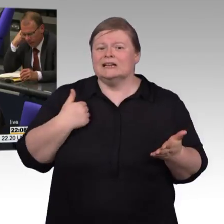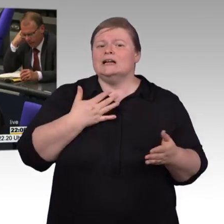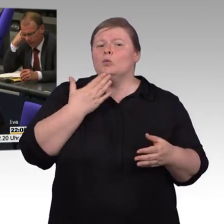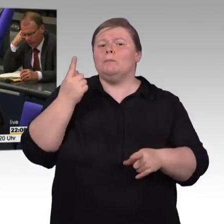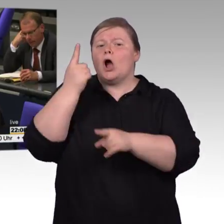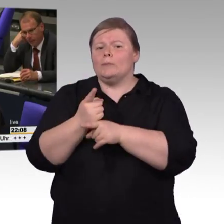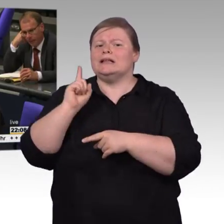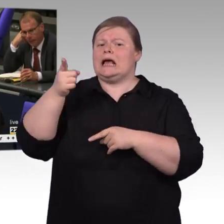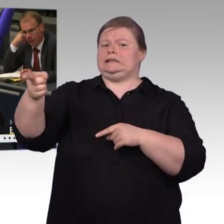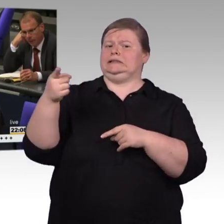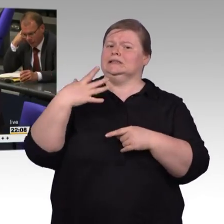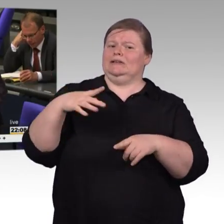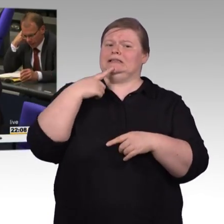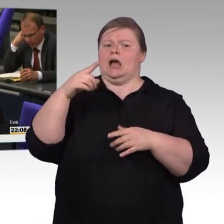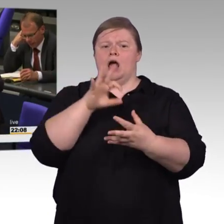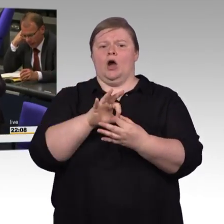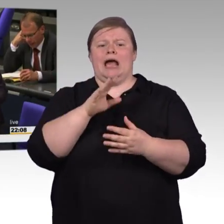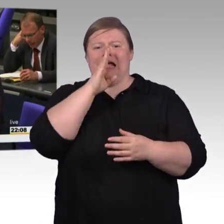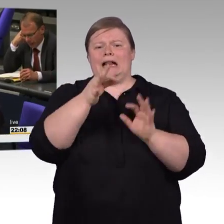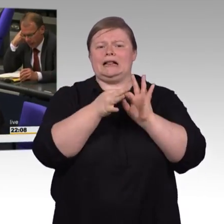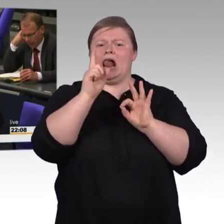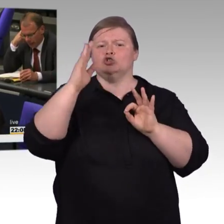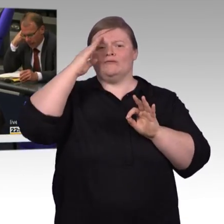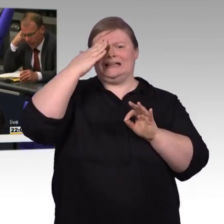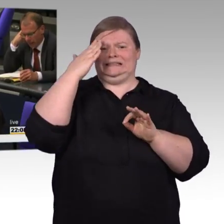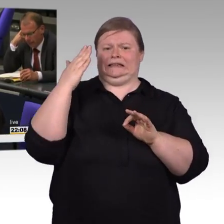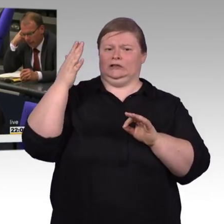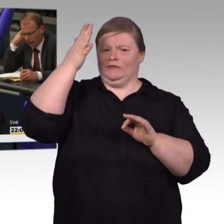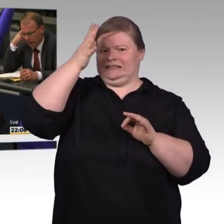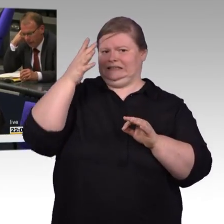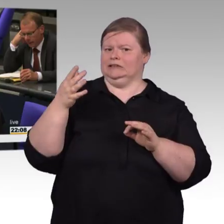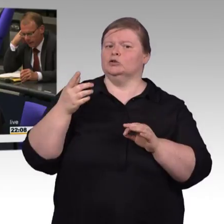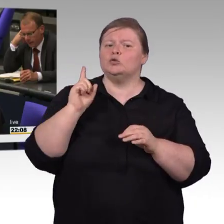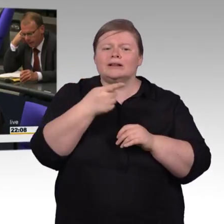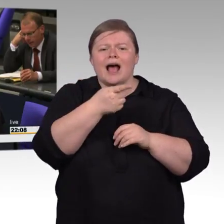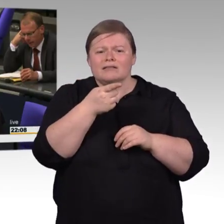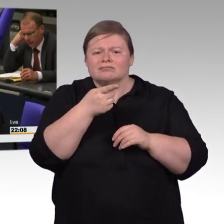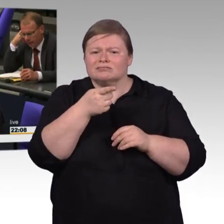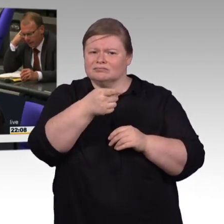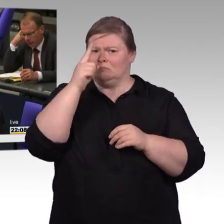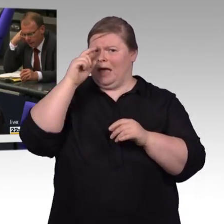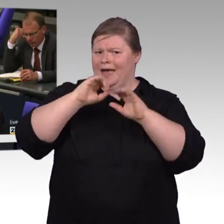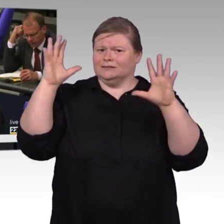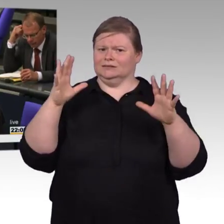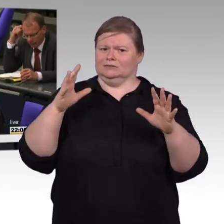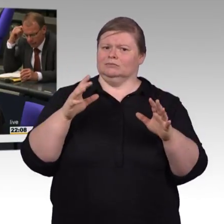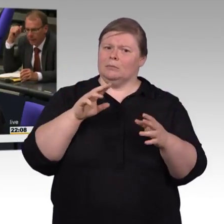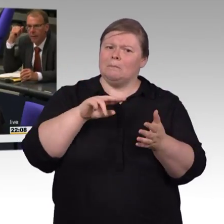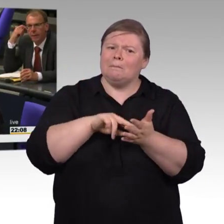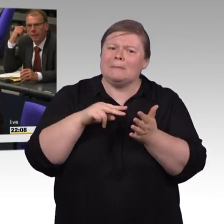sich verirrt haben anscheinend, weil Sie zu einem vollkommen anderen Thema geredet haben, zweimal das Wort schwachsinnig verwendet haben. Und